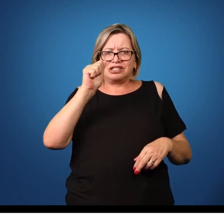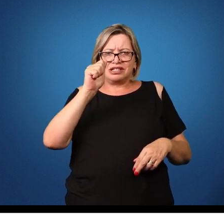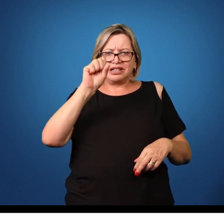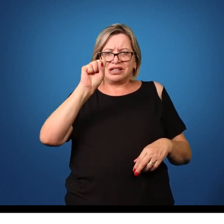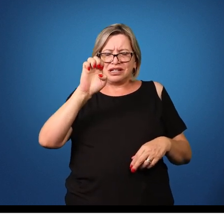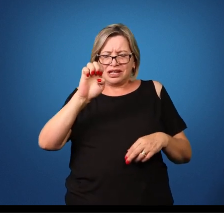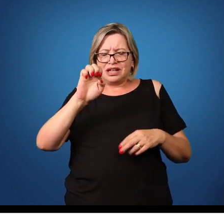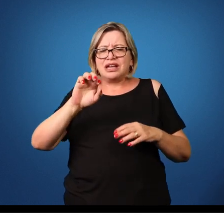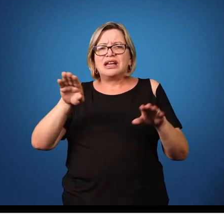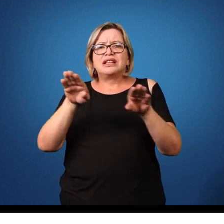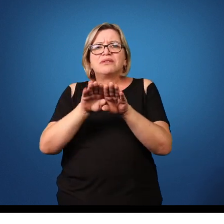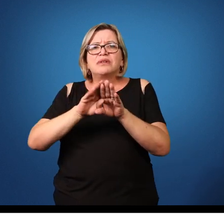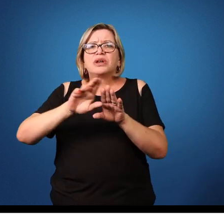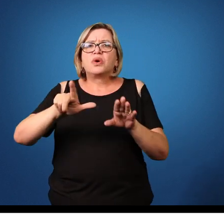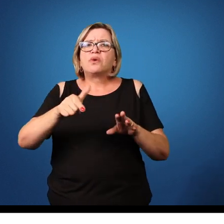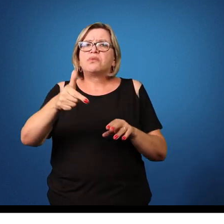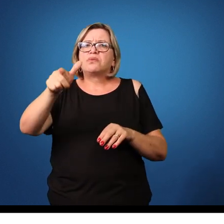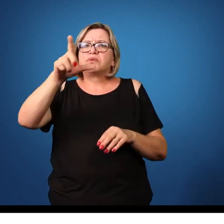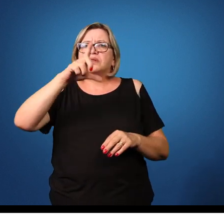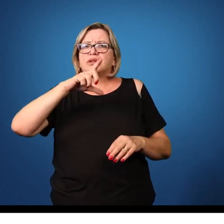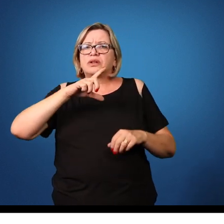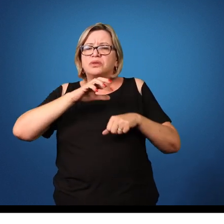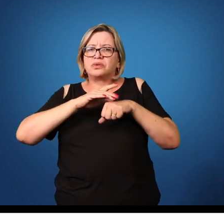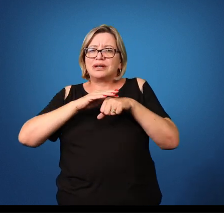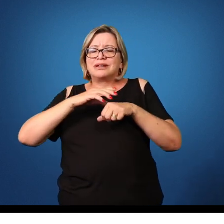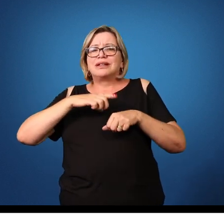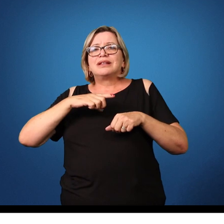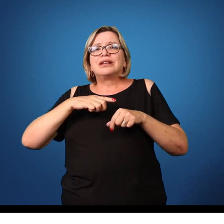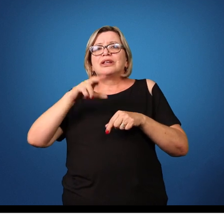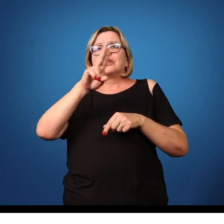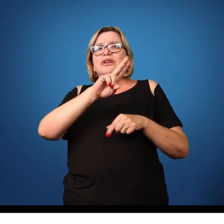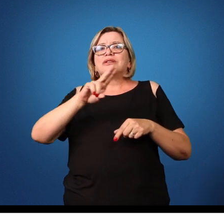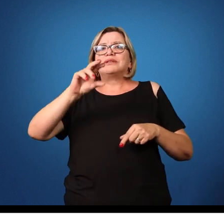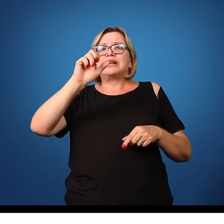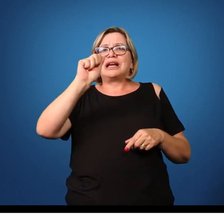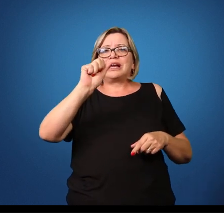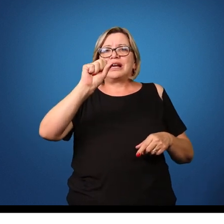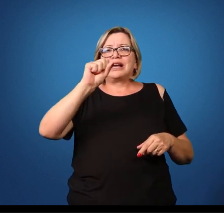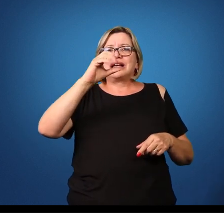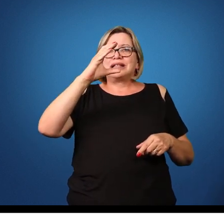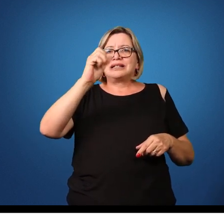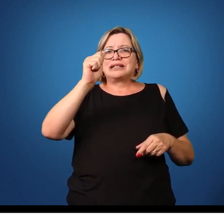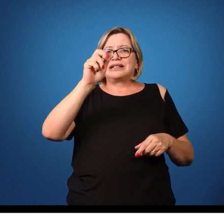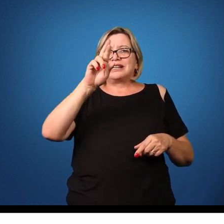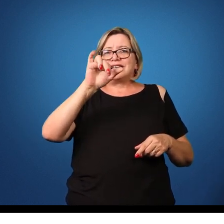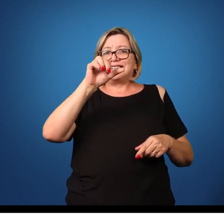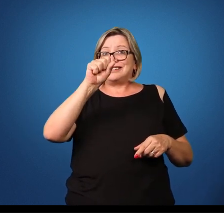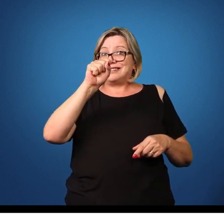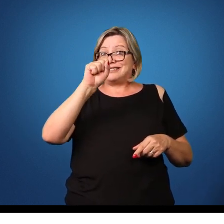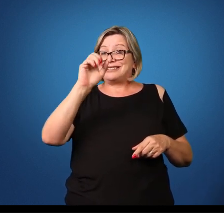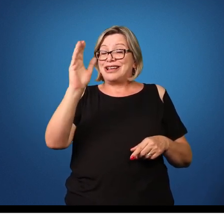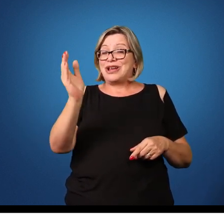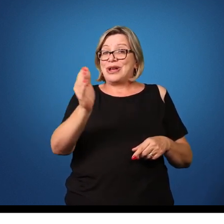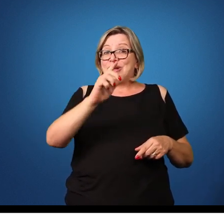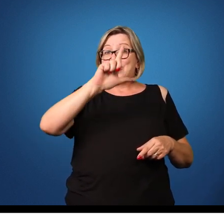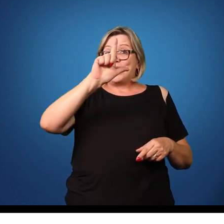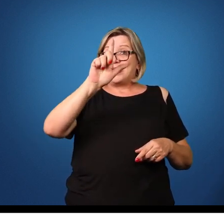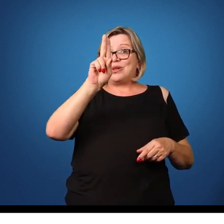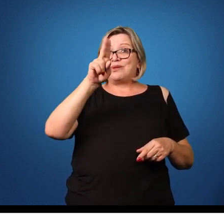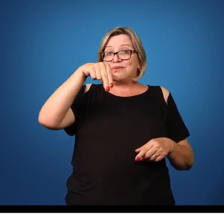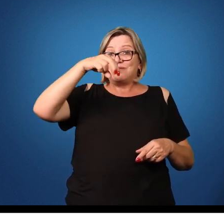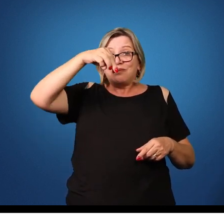entre as doenças causadas por nematóides, nós temos a Ascaris lumbricoides, que causa a lombriga, a famosa lombriga.